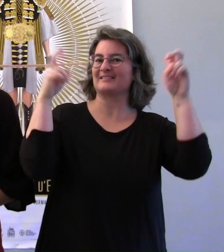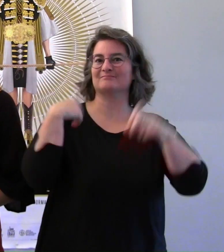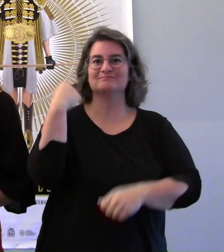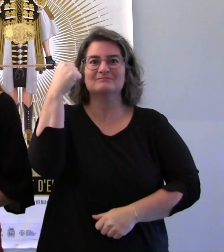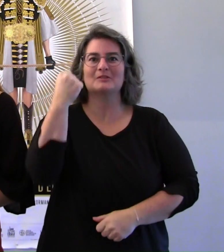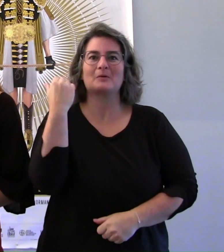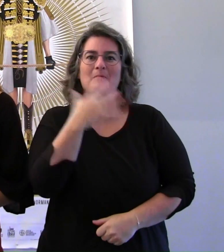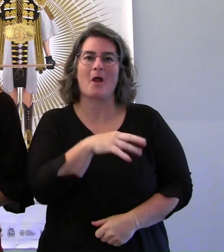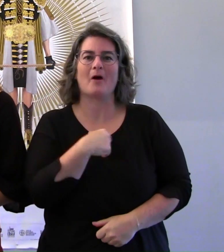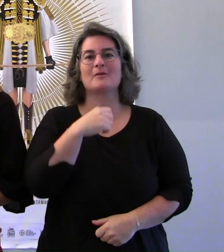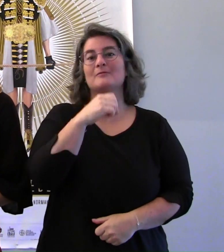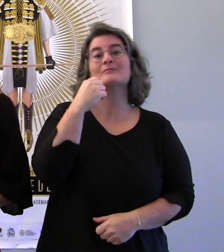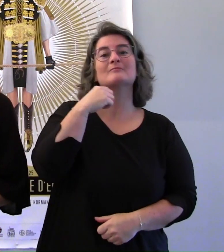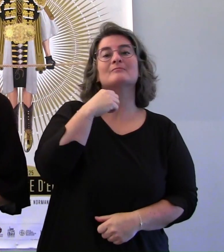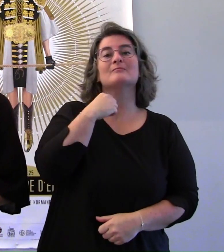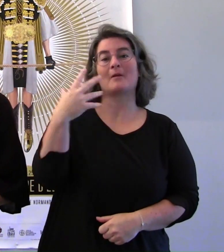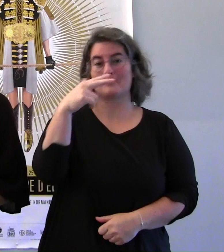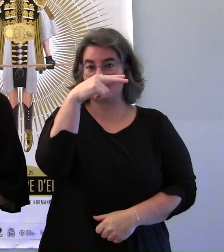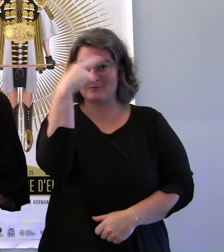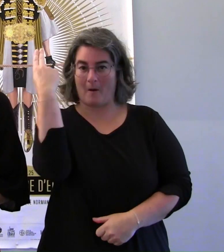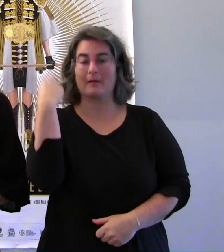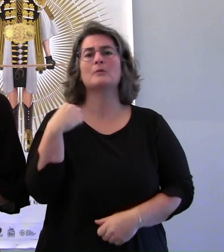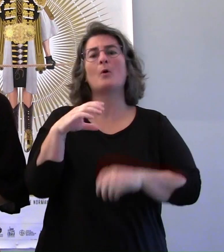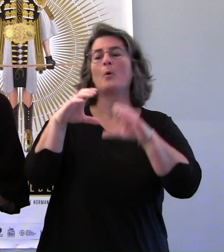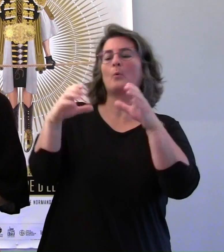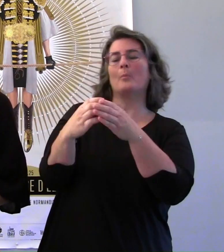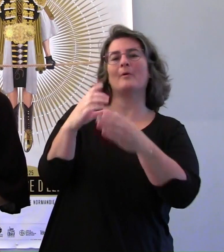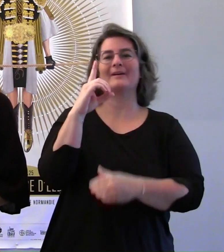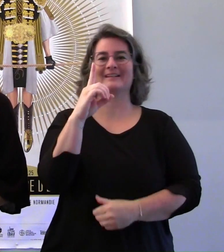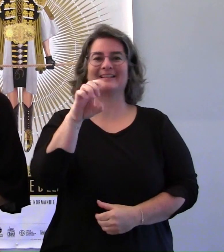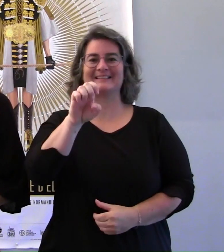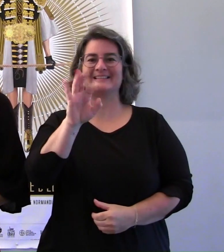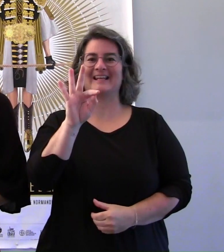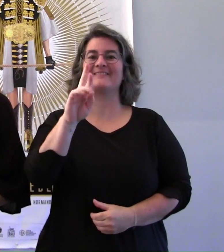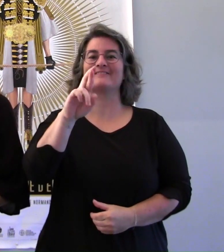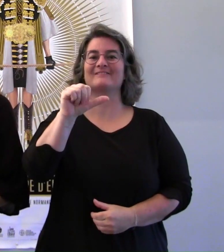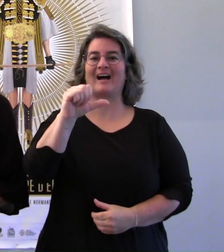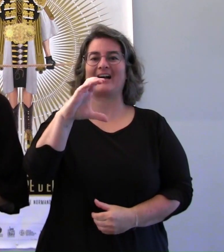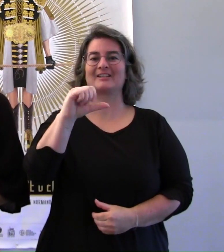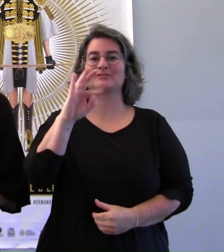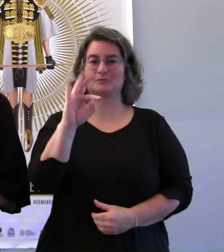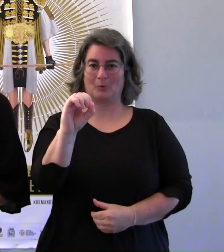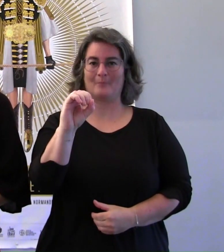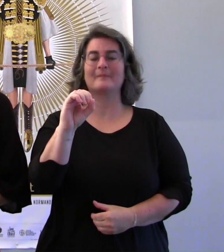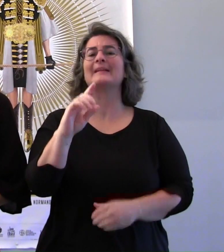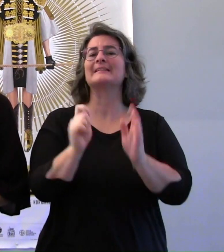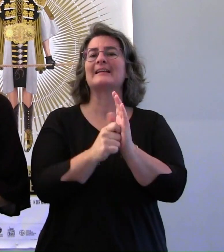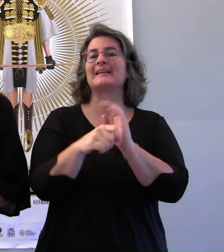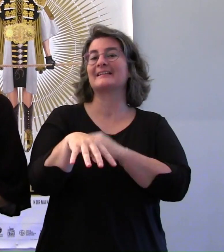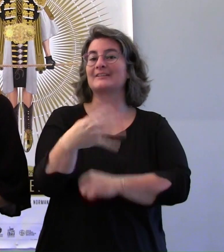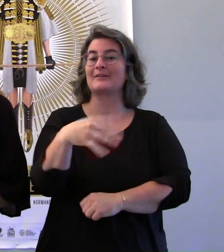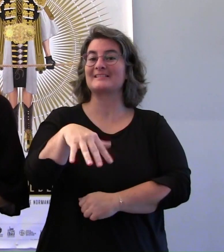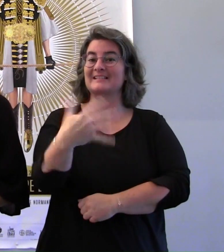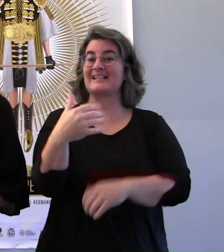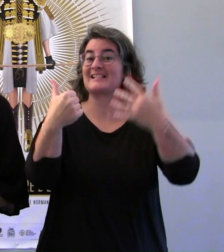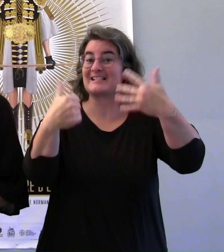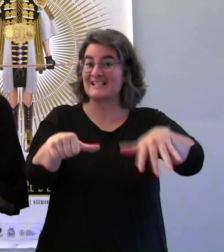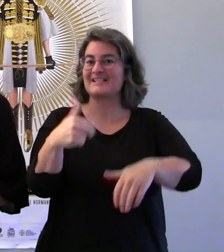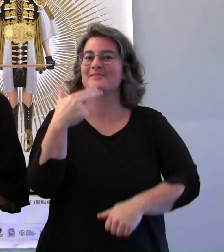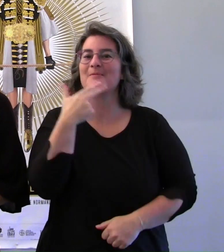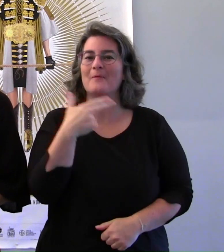de la compagnie Defracto. Il jouera au Cirque Théâtre les 14, 15 et 16 novembre.